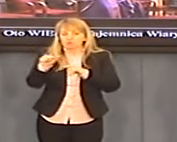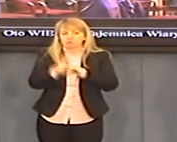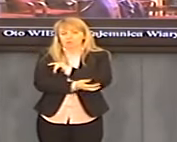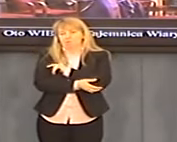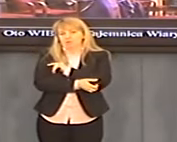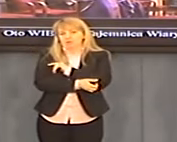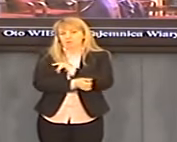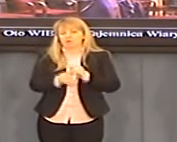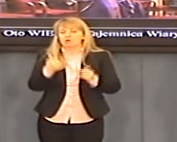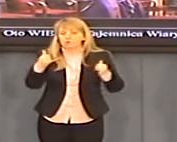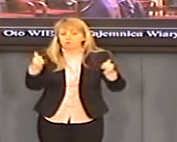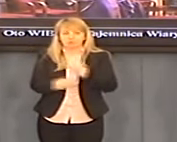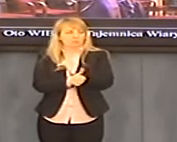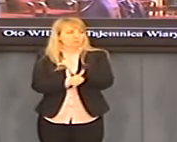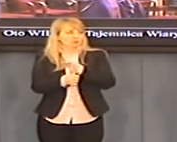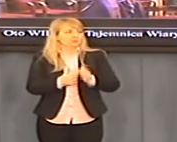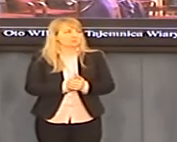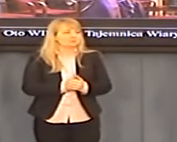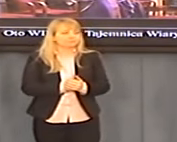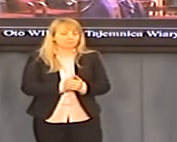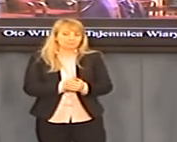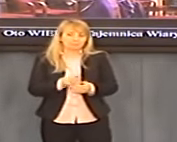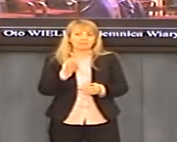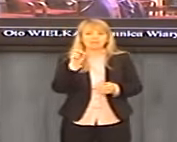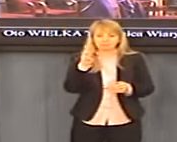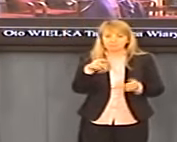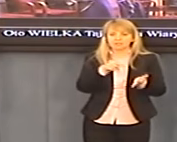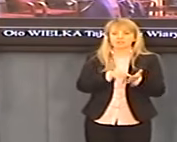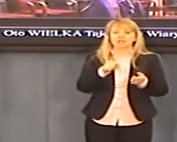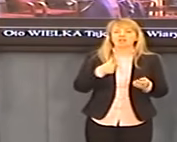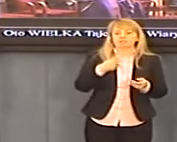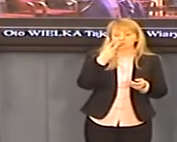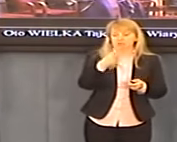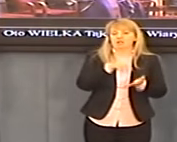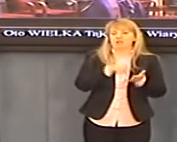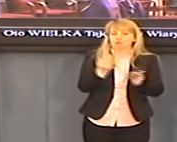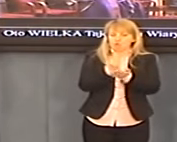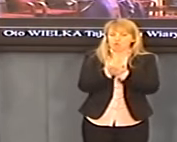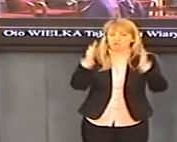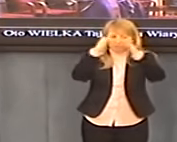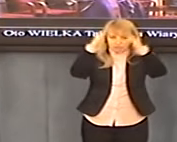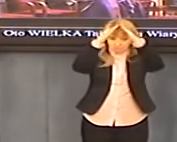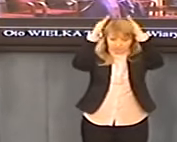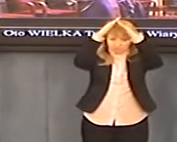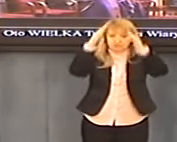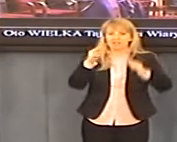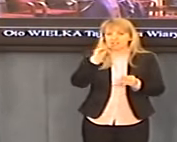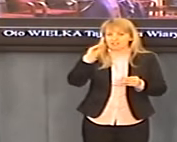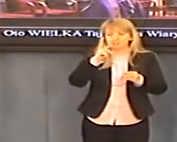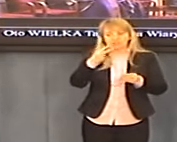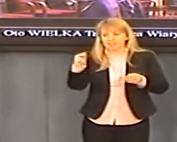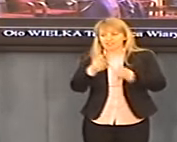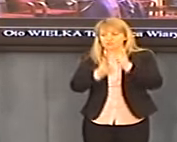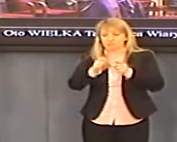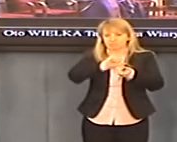powodów. Tak, proszę Państwa, a póki co, póki jeszcze nowy papież nie zrobił pierestrojki w